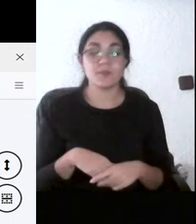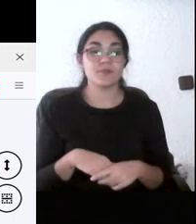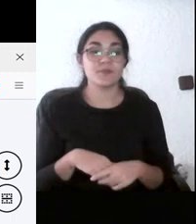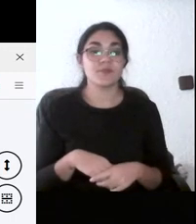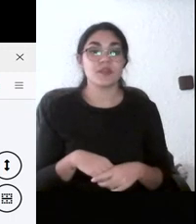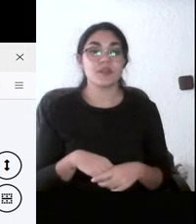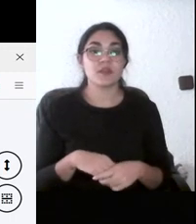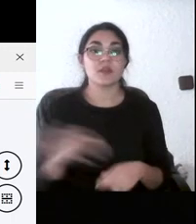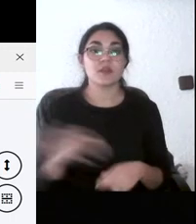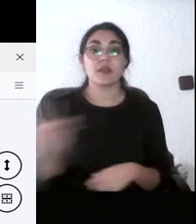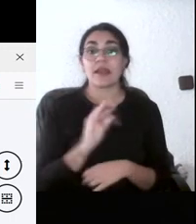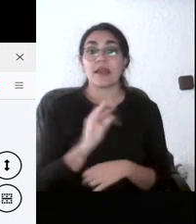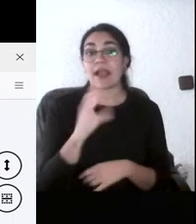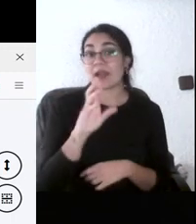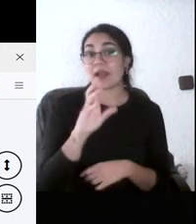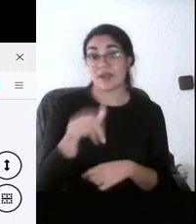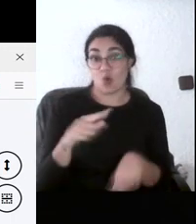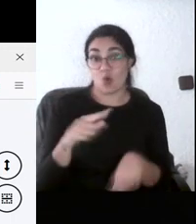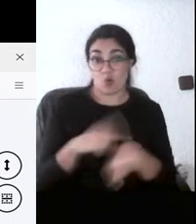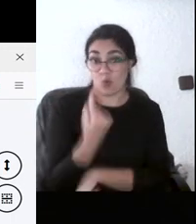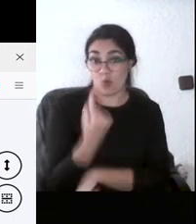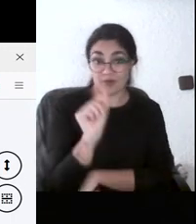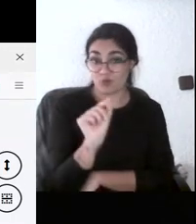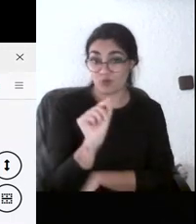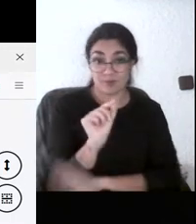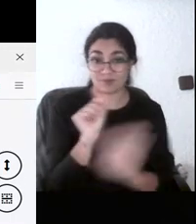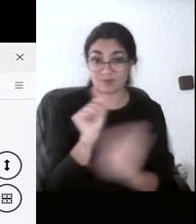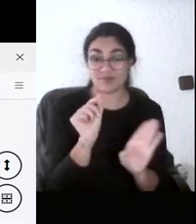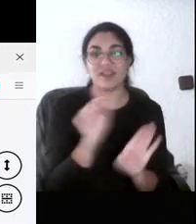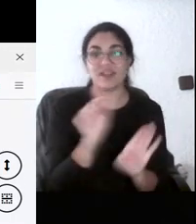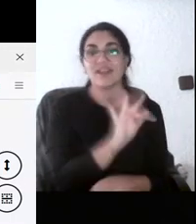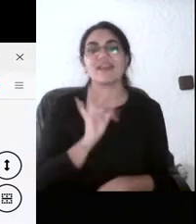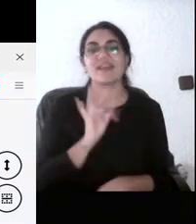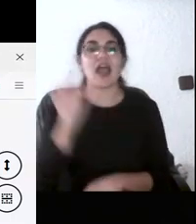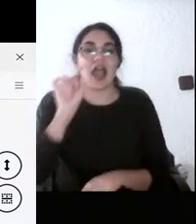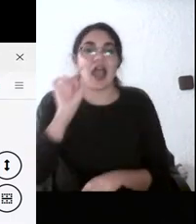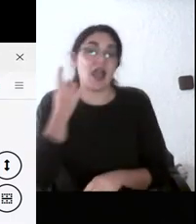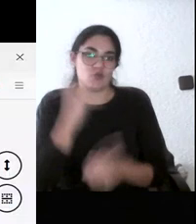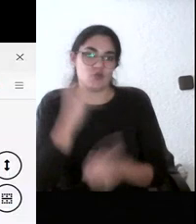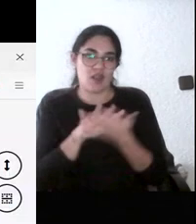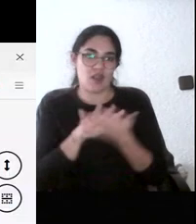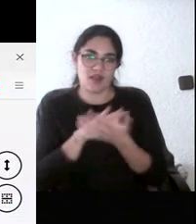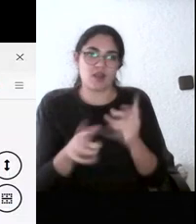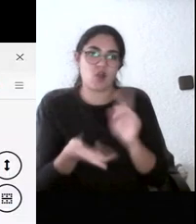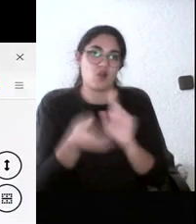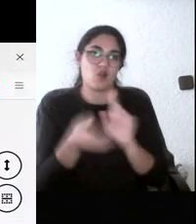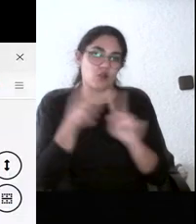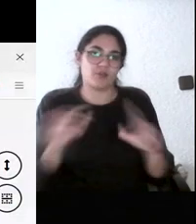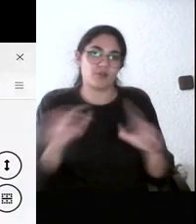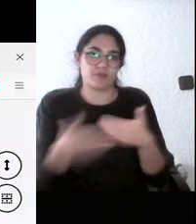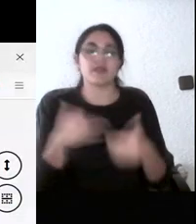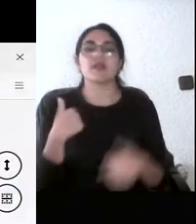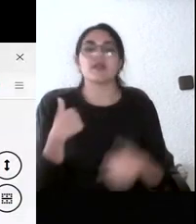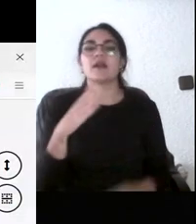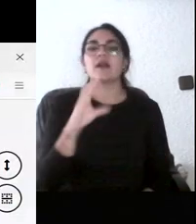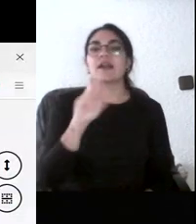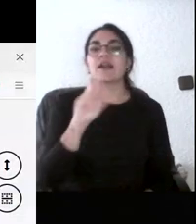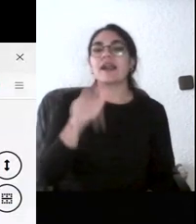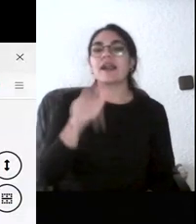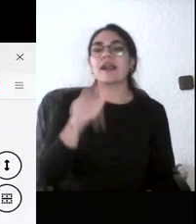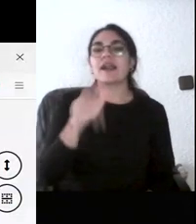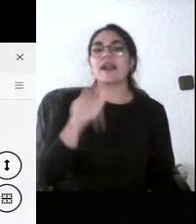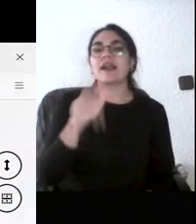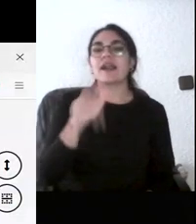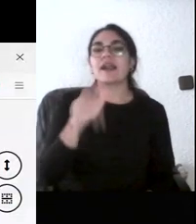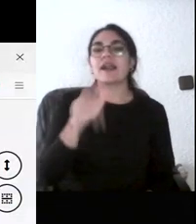Carmen un minuto y yo voy a un minuto al alumno para cerrar la mesa como dice Jesús debe ser múltiple entonces en mi caso es